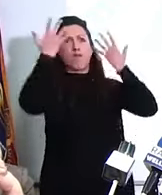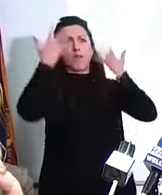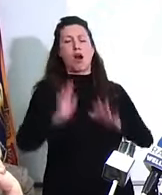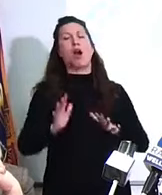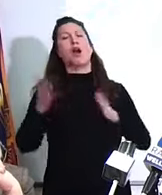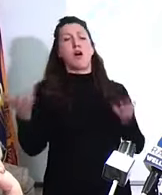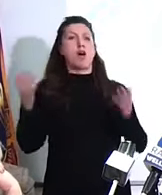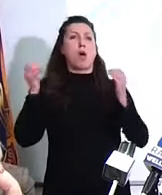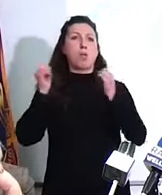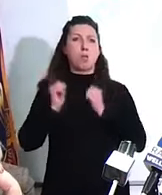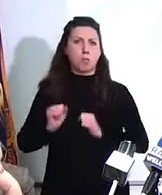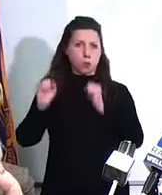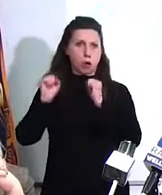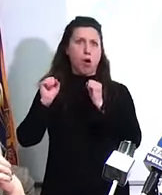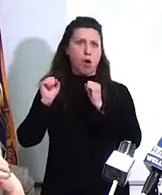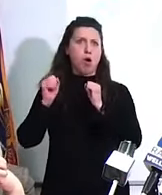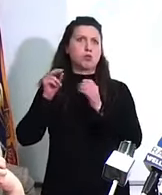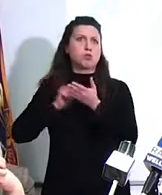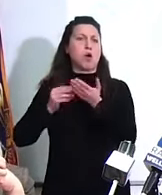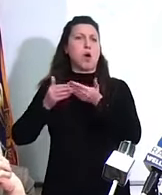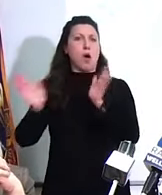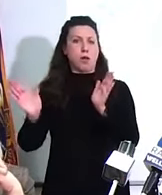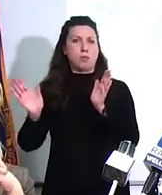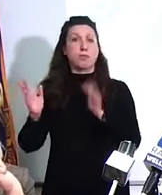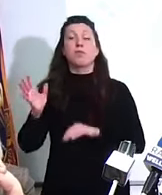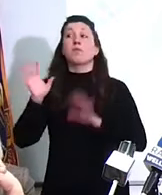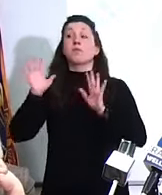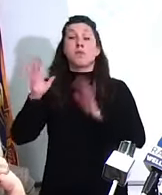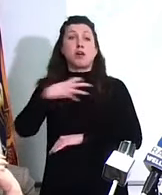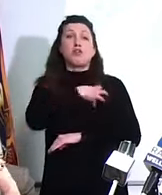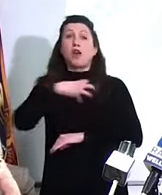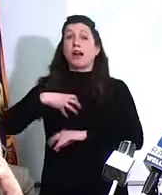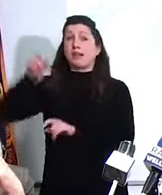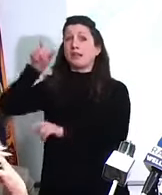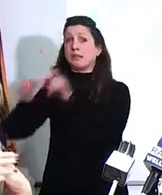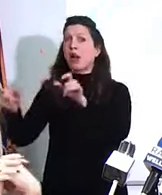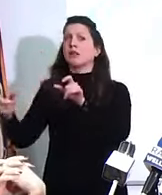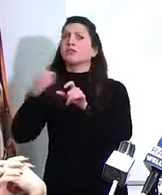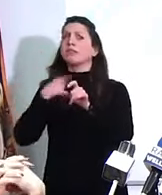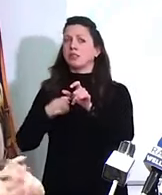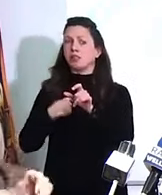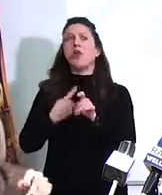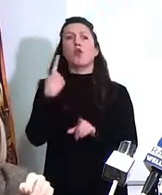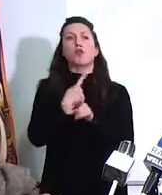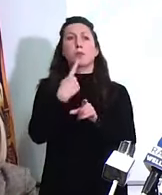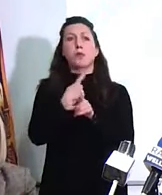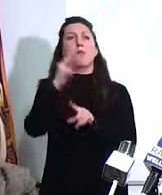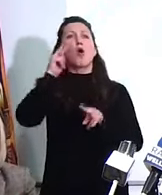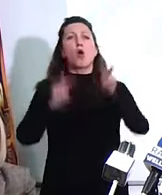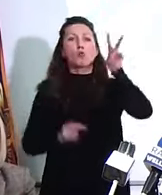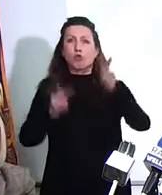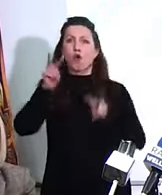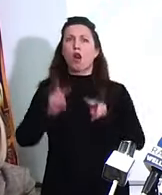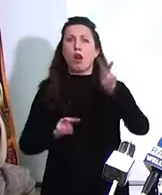che dovremmo monitorare fortemente il tema scolastico, perché comunque non è che si va in